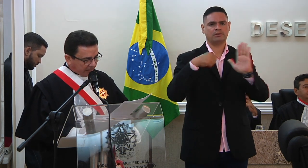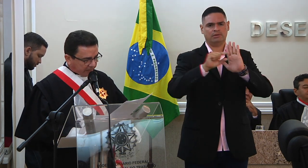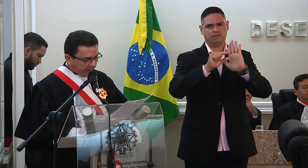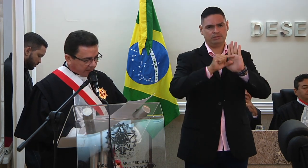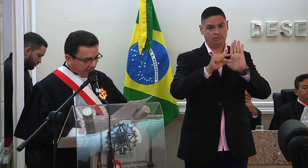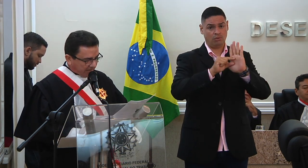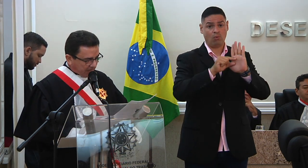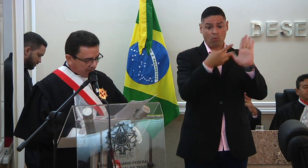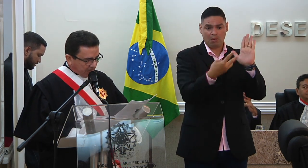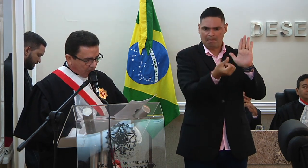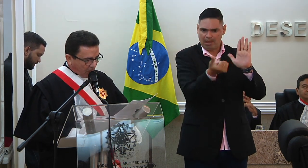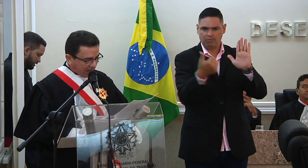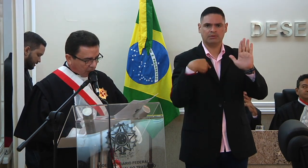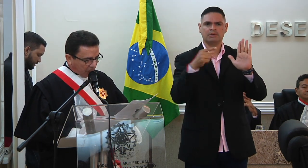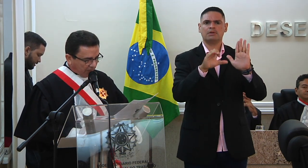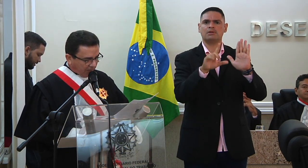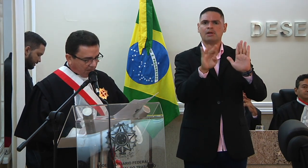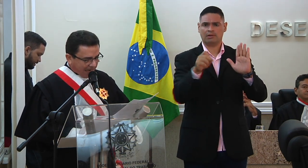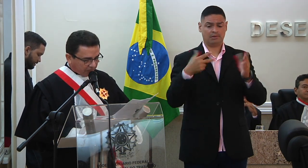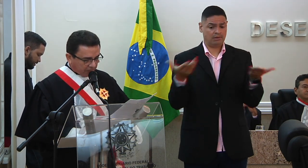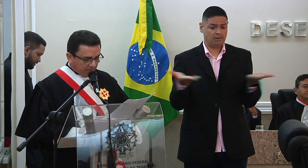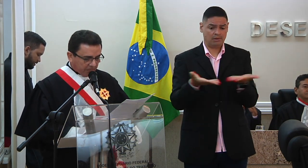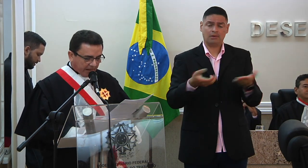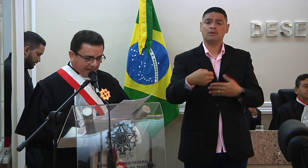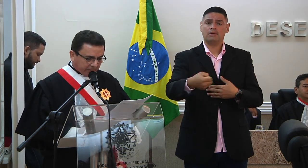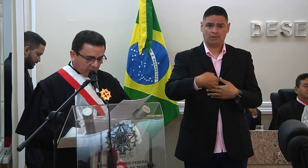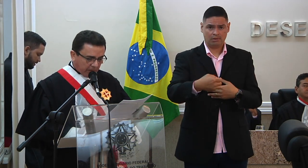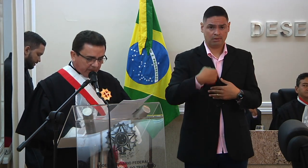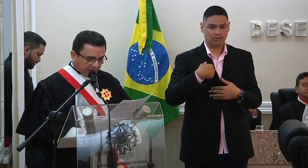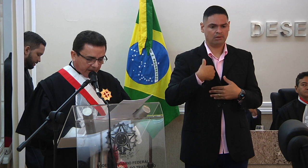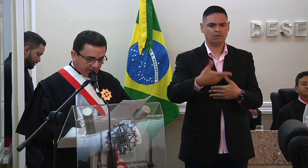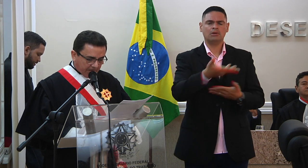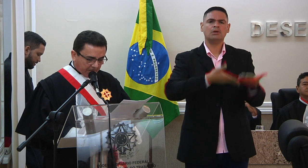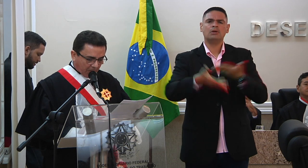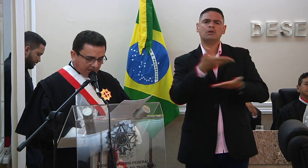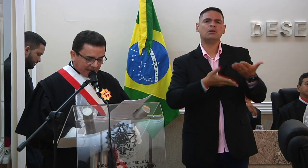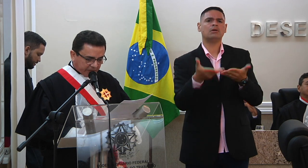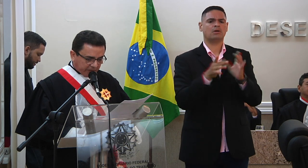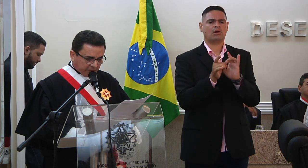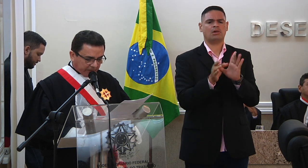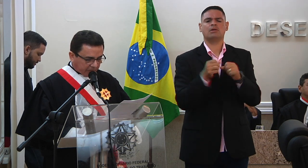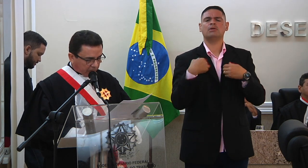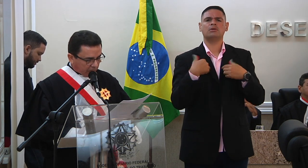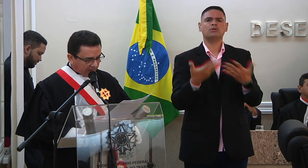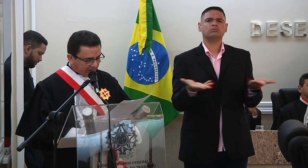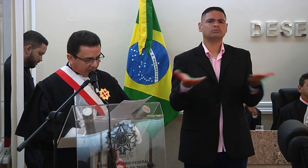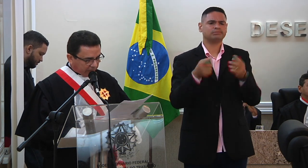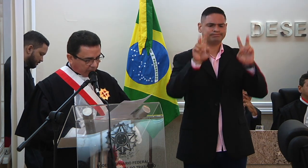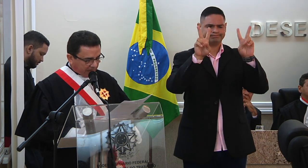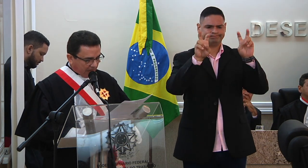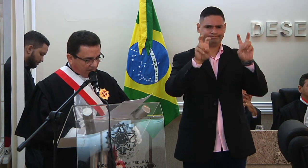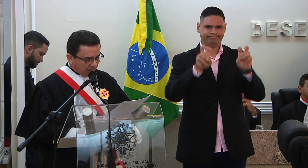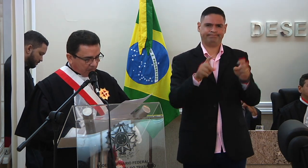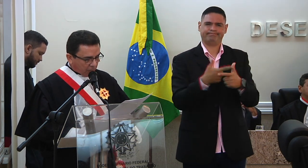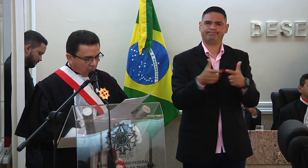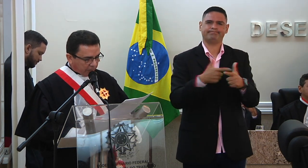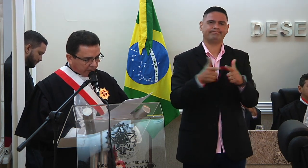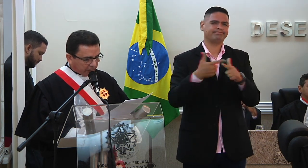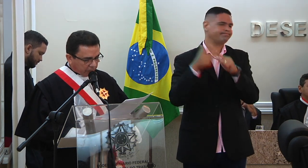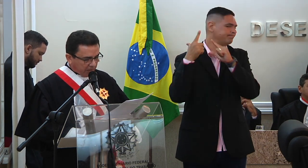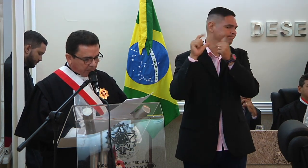461 da CLT porquanto o novo formato de relação livre problematiza a estrutura tradicional